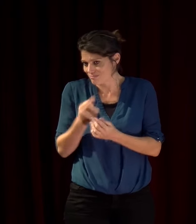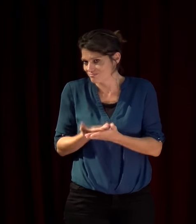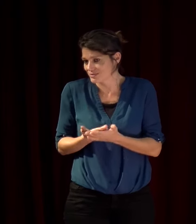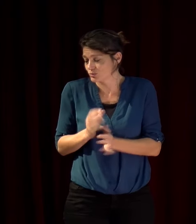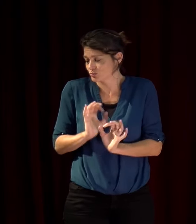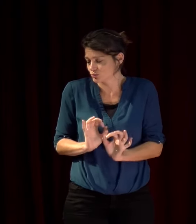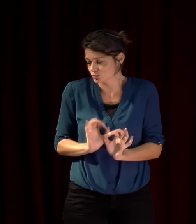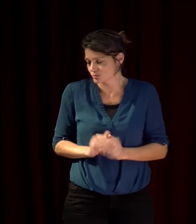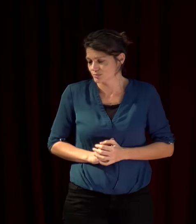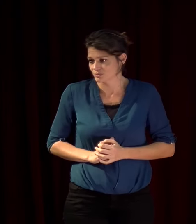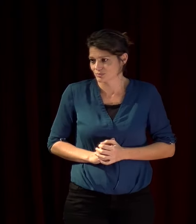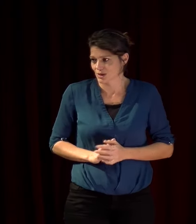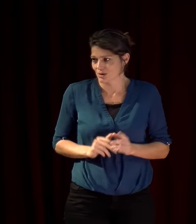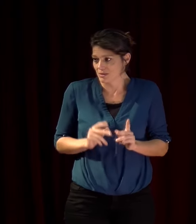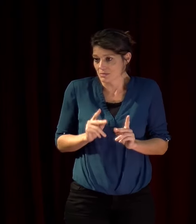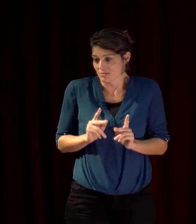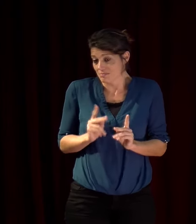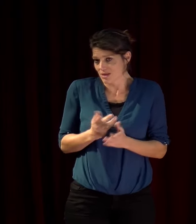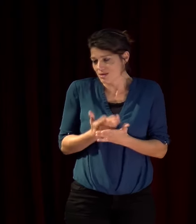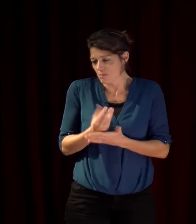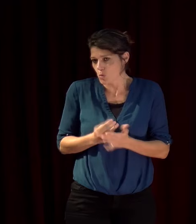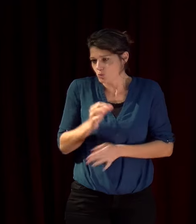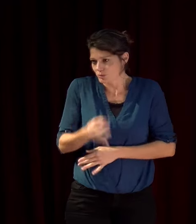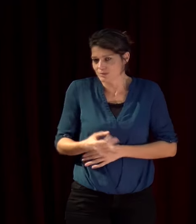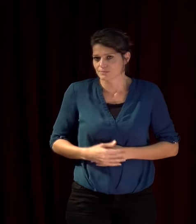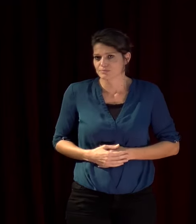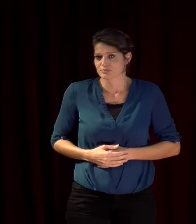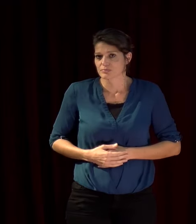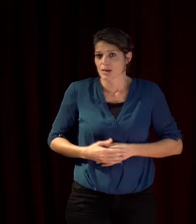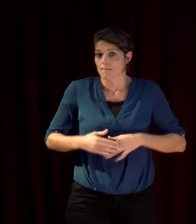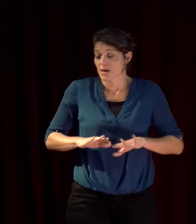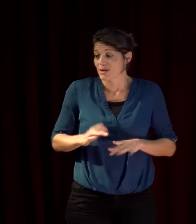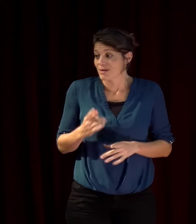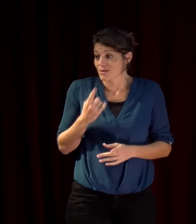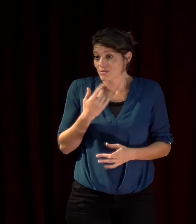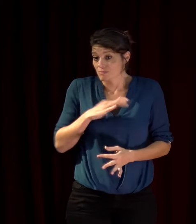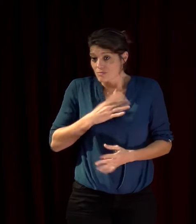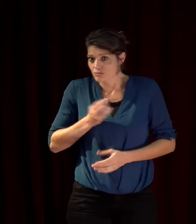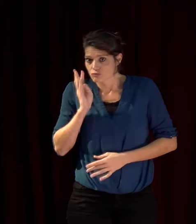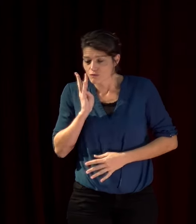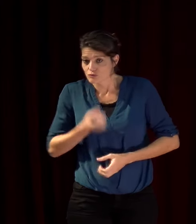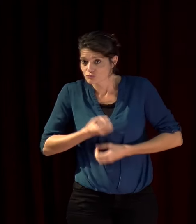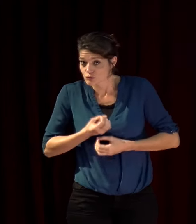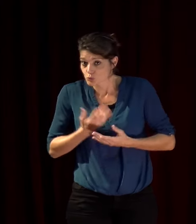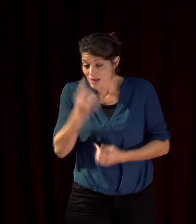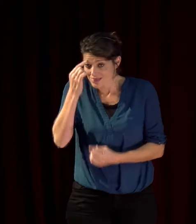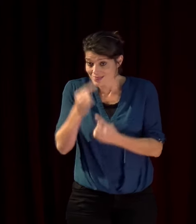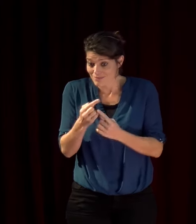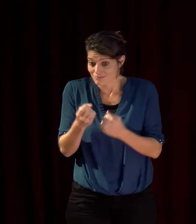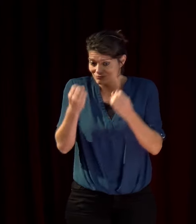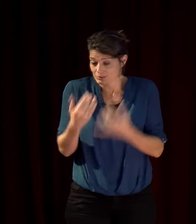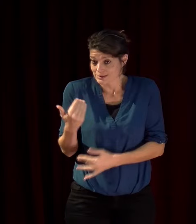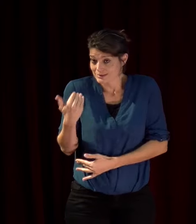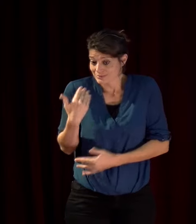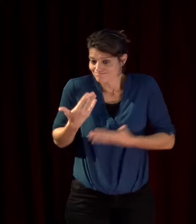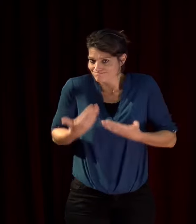conçois que c'est une lacune mais c'était parce que j'ai parlé de choses qui sont d'aujourd'hui